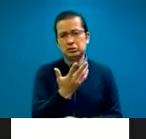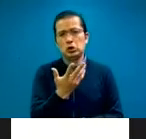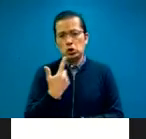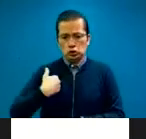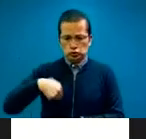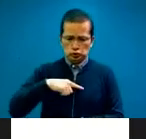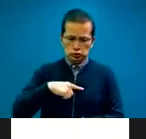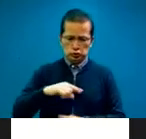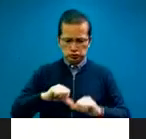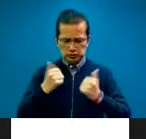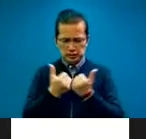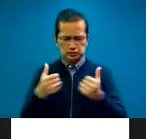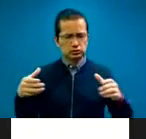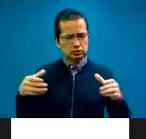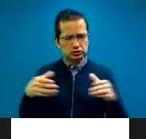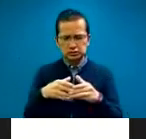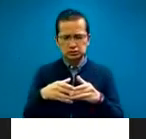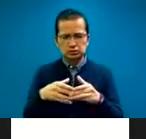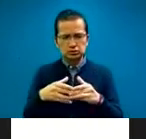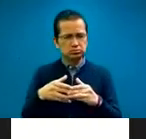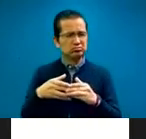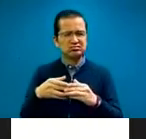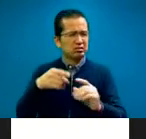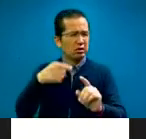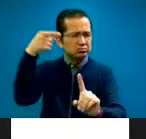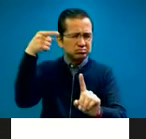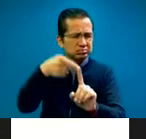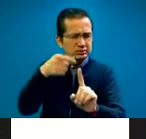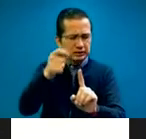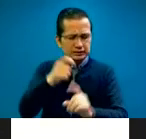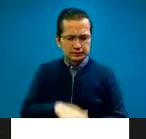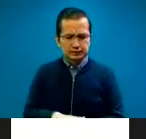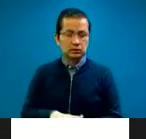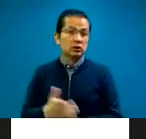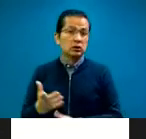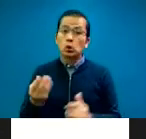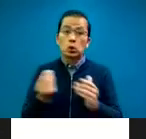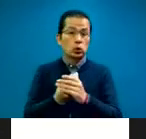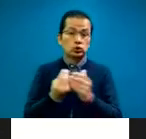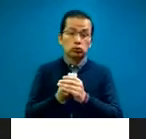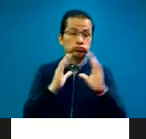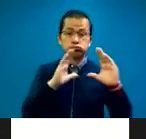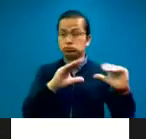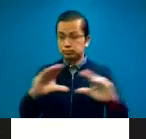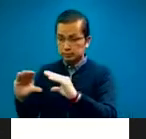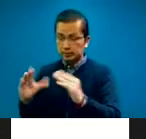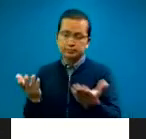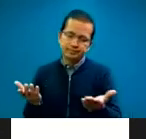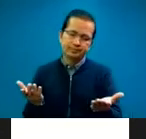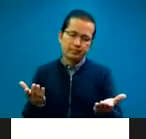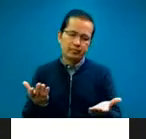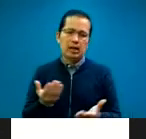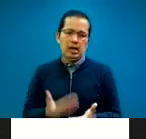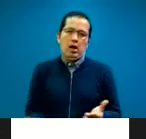dedica a proporcionar capacitaciones, ya sea ahora con COVID de forma virtual